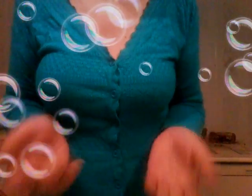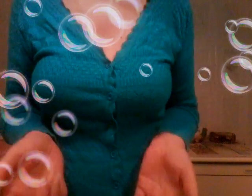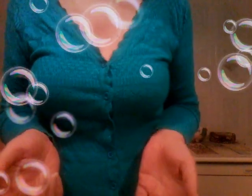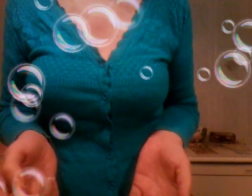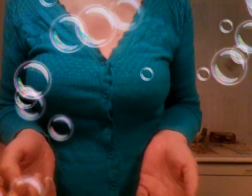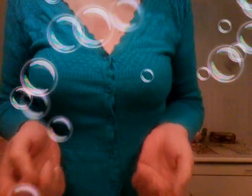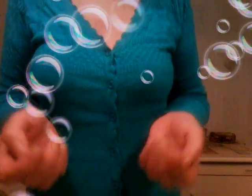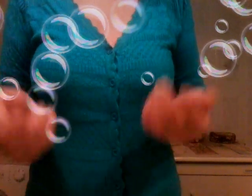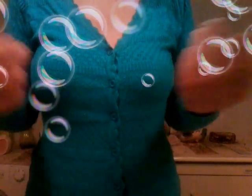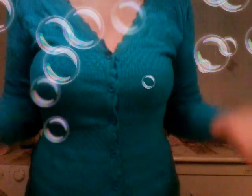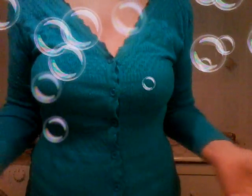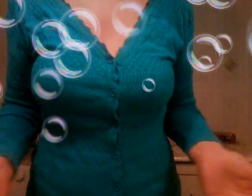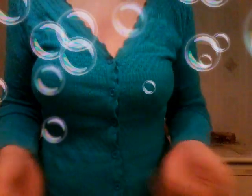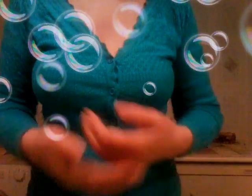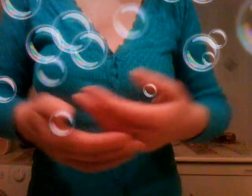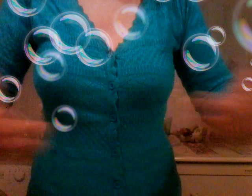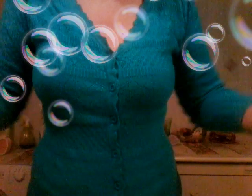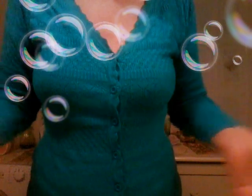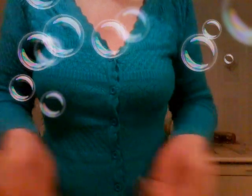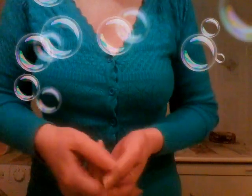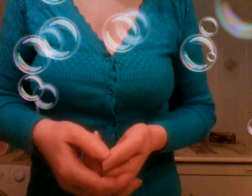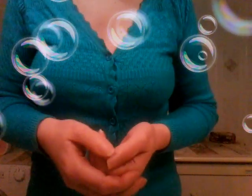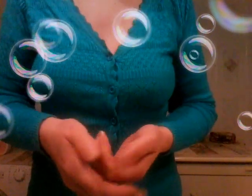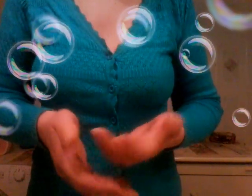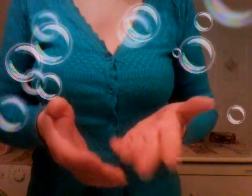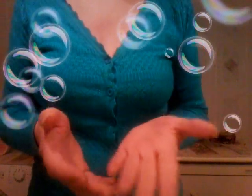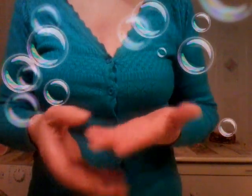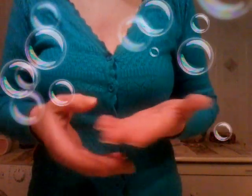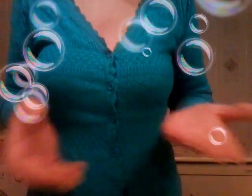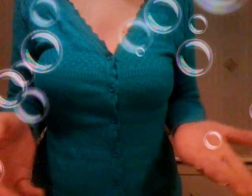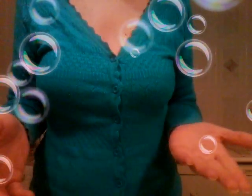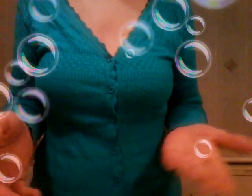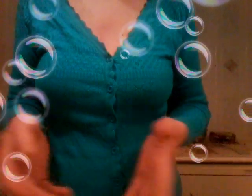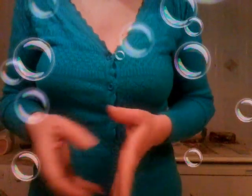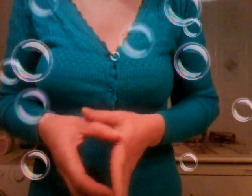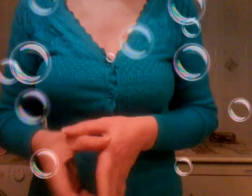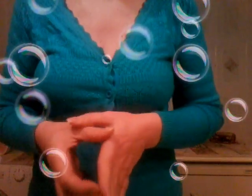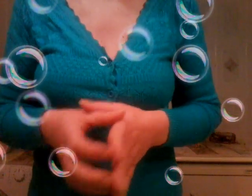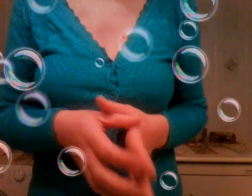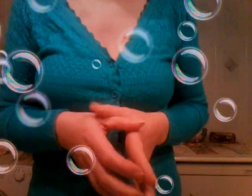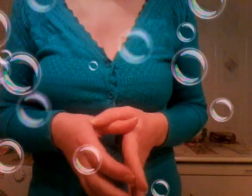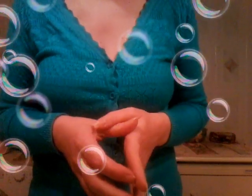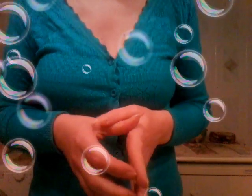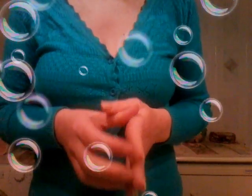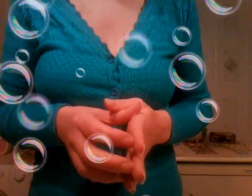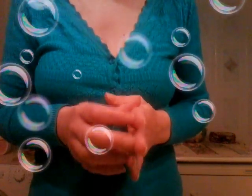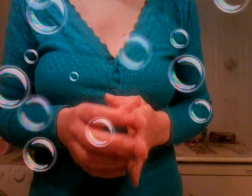idea a me mi potete frustare mettere in croce tanto l'hanno fatto per i santi io sono pronto al mattilio mettetemi in